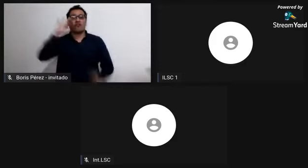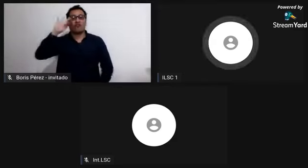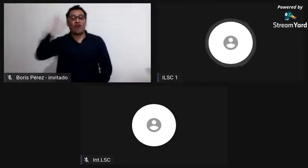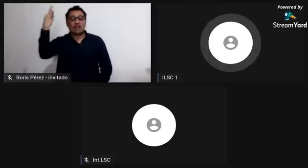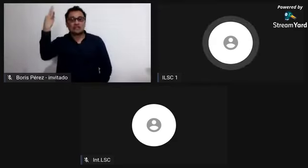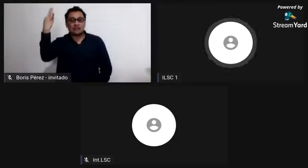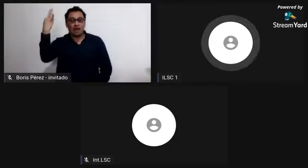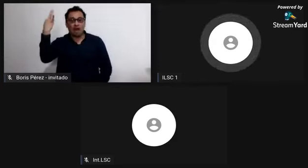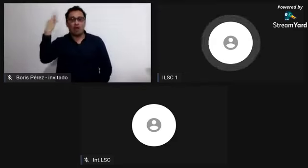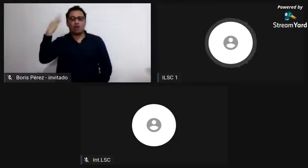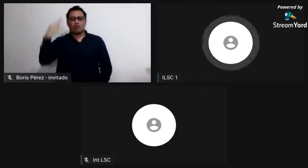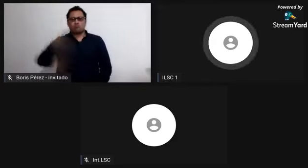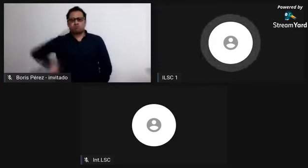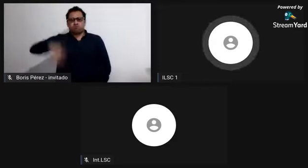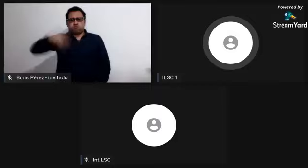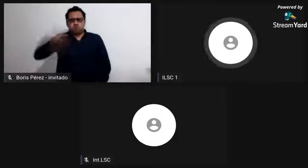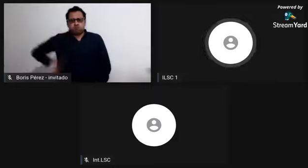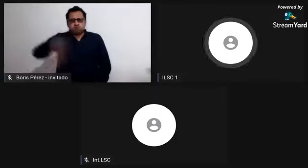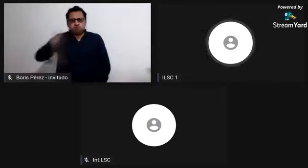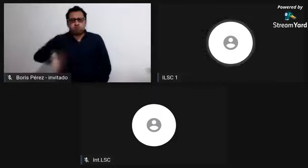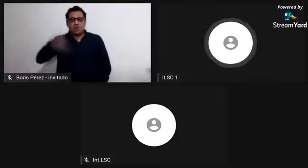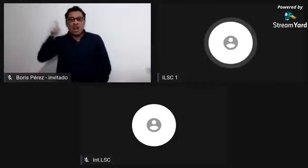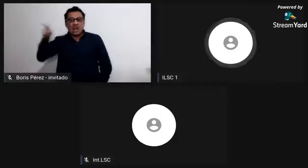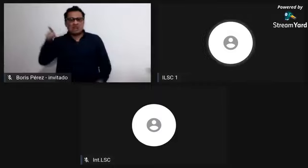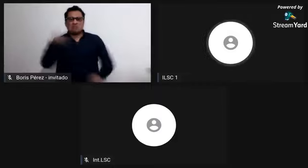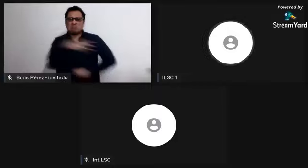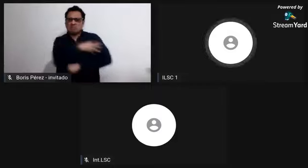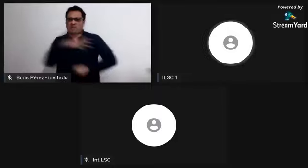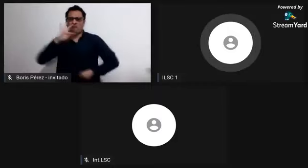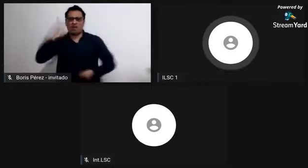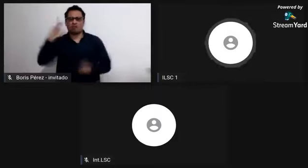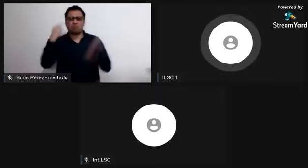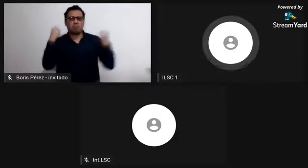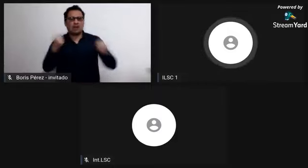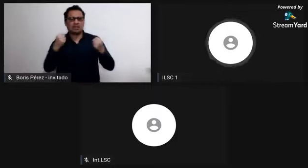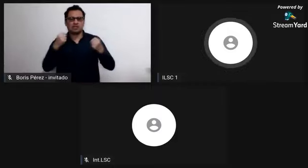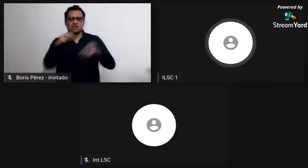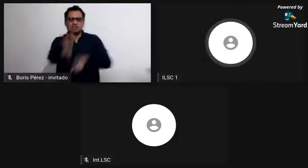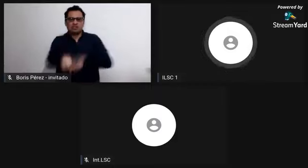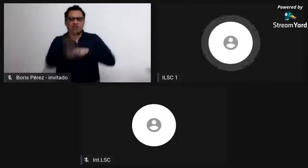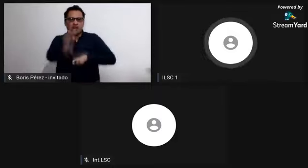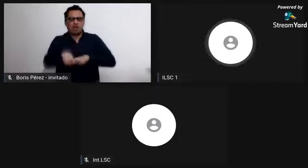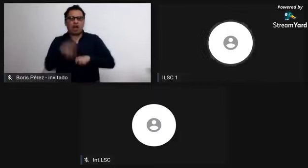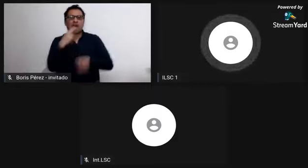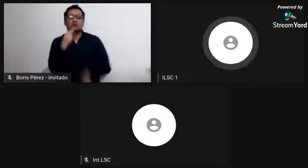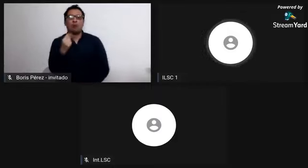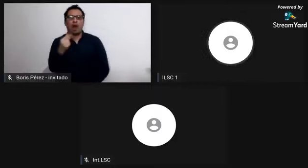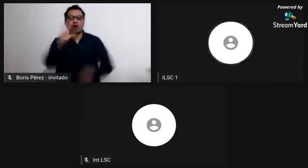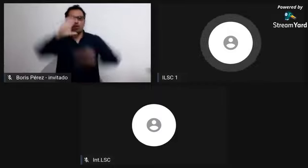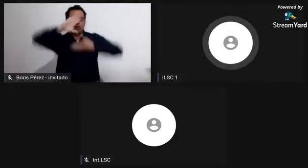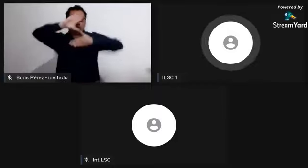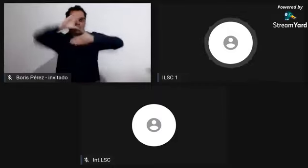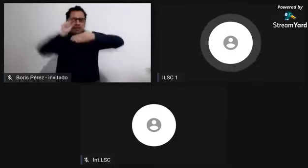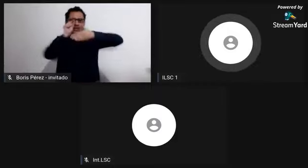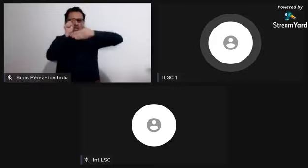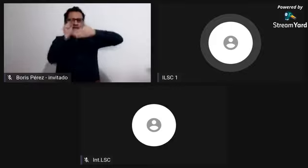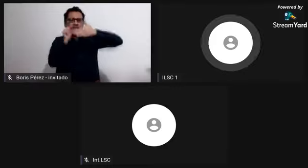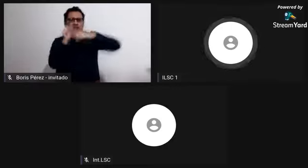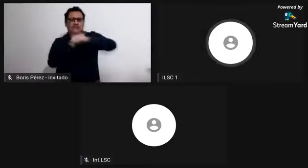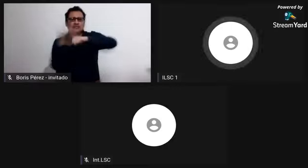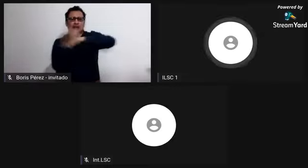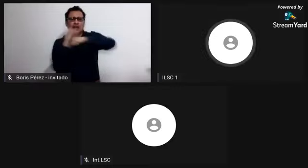Así que muchos de ellos empezaron a conformar sus colonias. En Francia también hay unos registros bastante